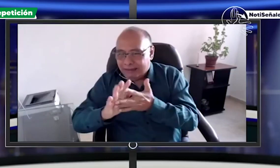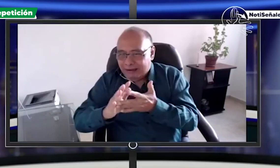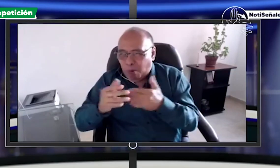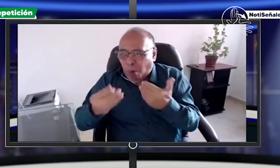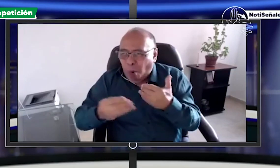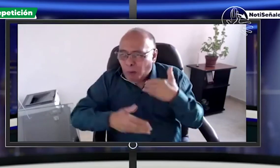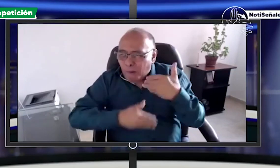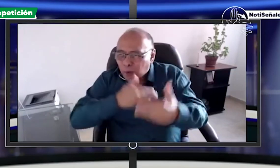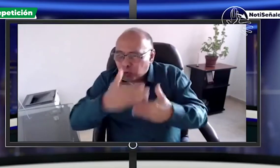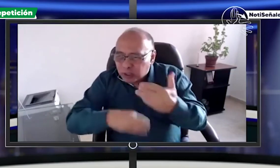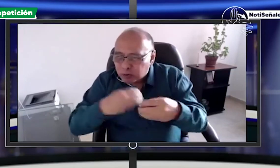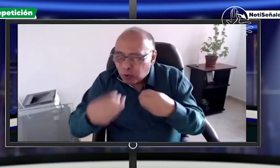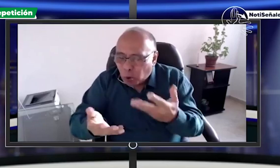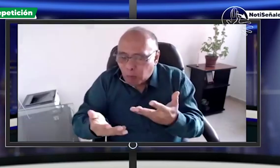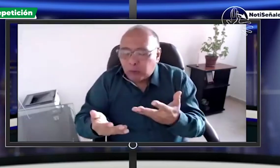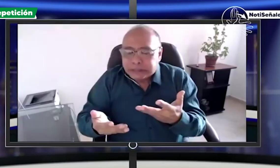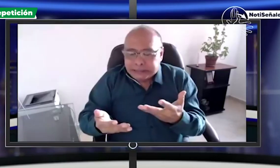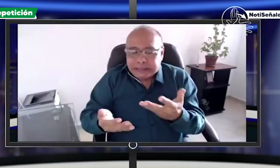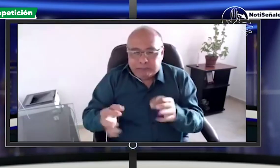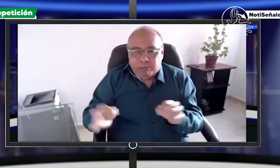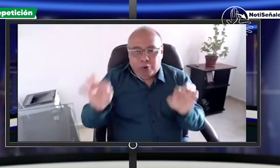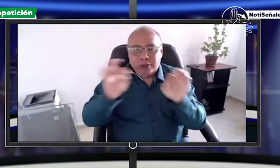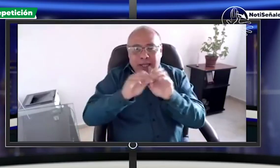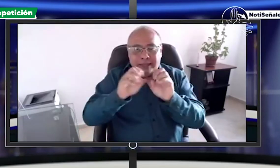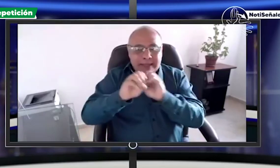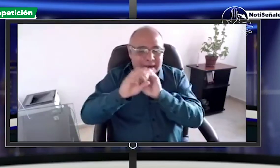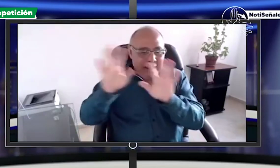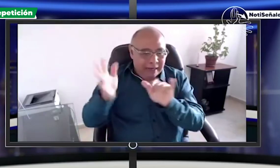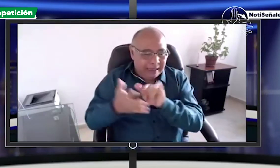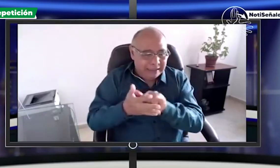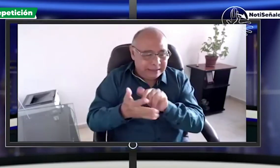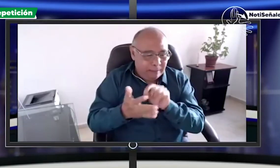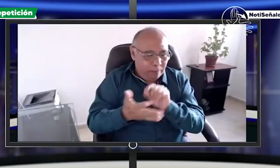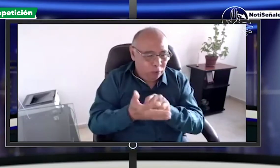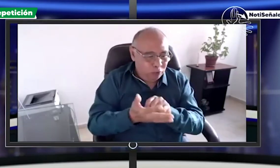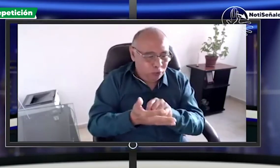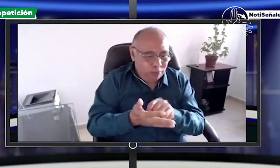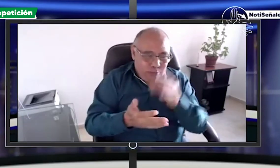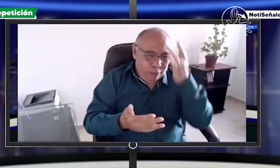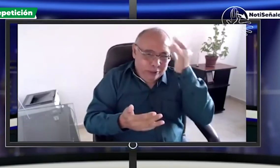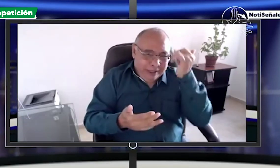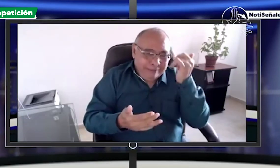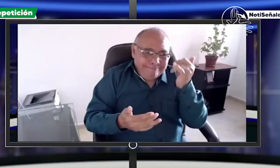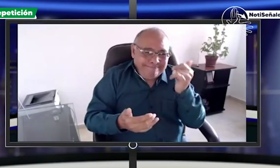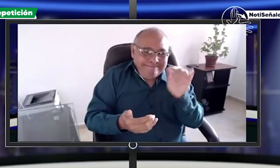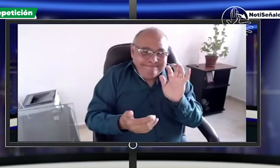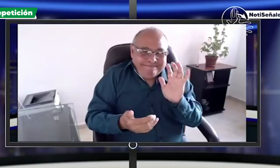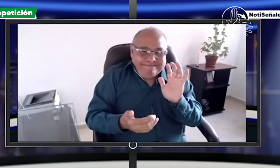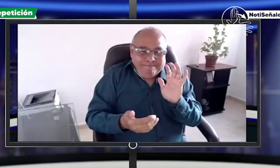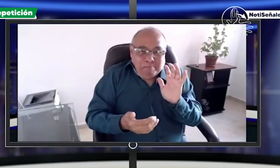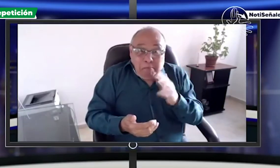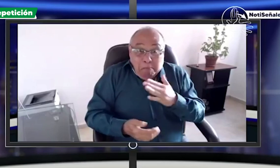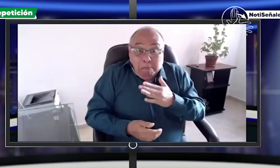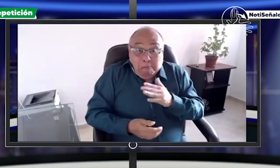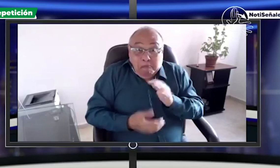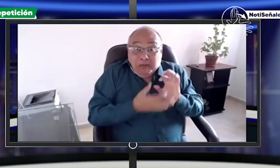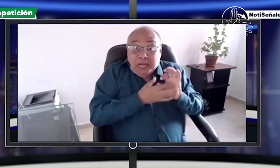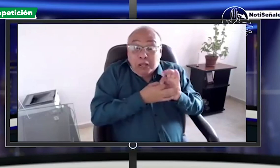dentro de esa socialización que tiene que hacer de esta clase de vídeos razón por la cual es tan importante que se aclare